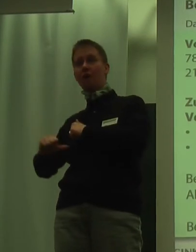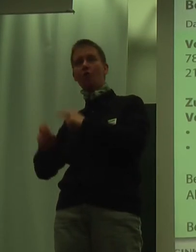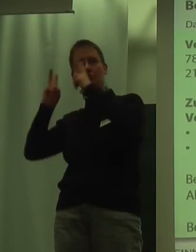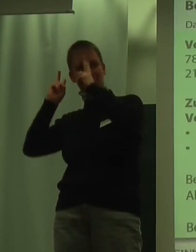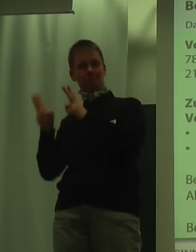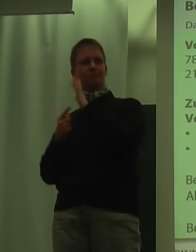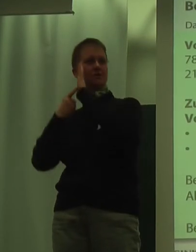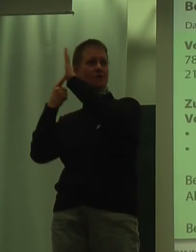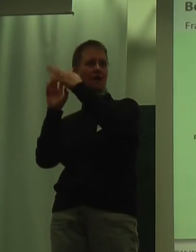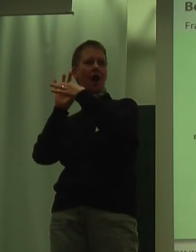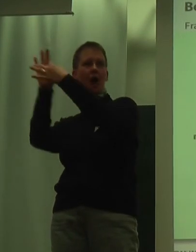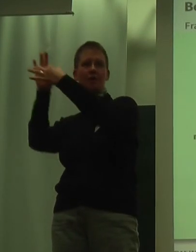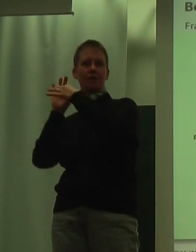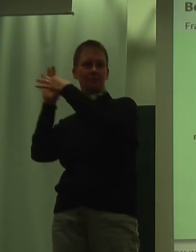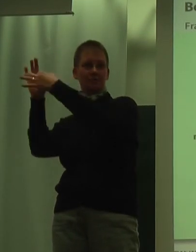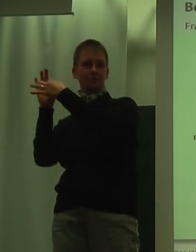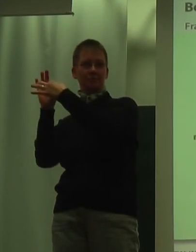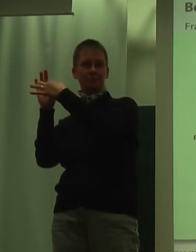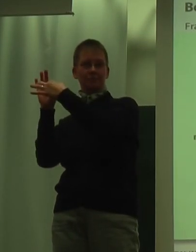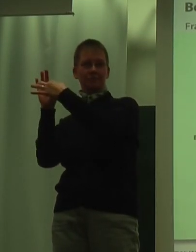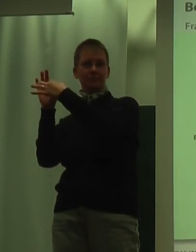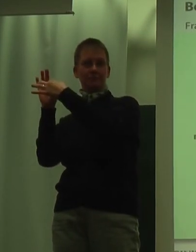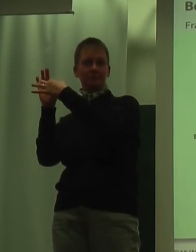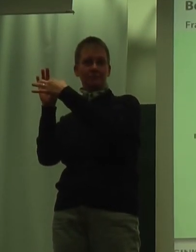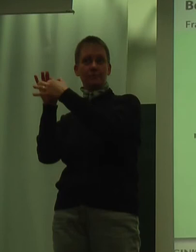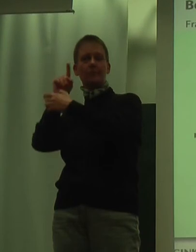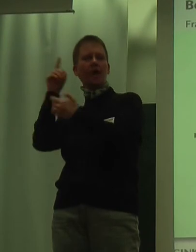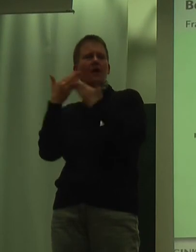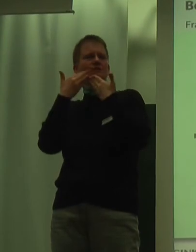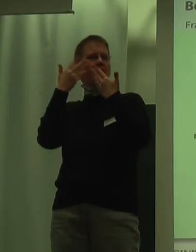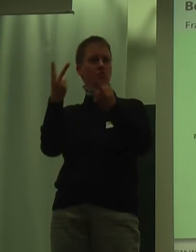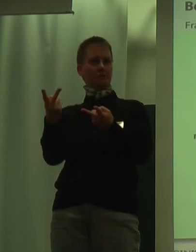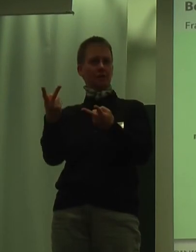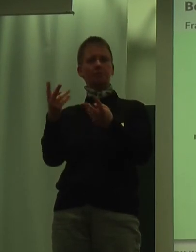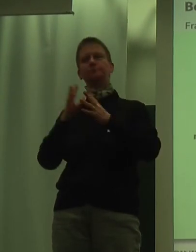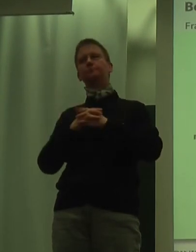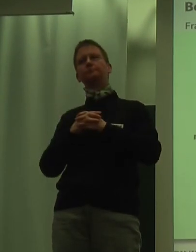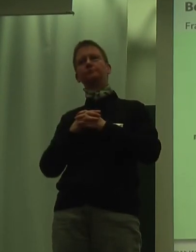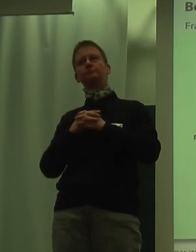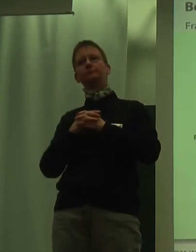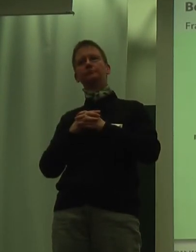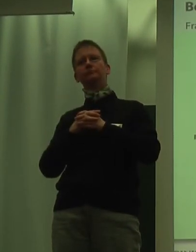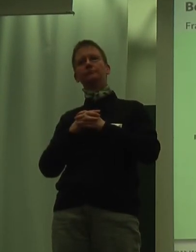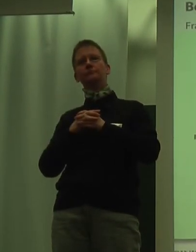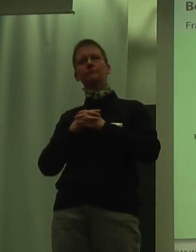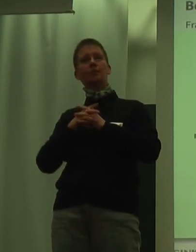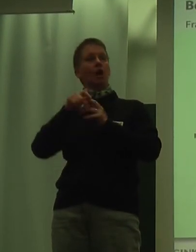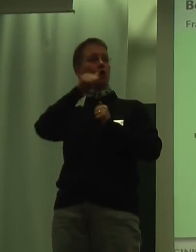eine Abhängigkeit. Das sieht so aus, dass wir bei die jungen Frauen haben,